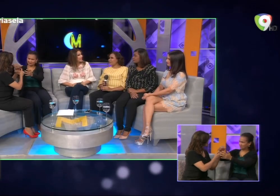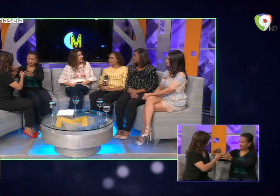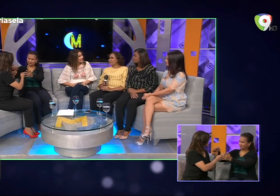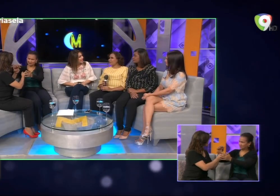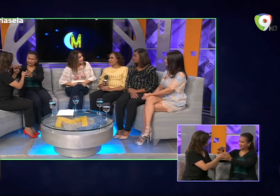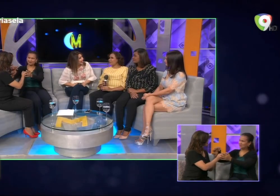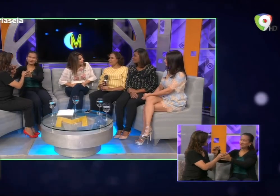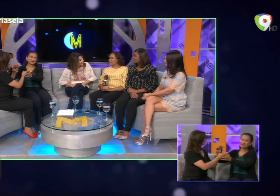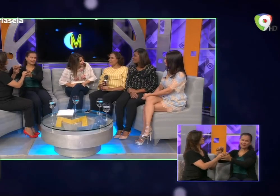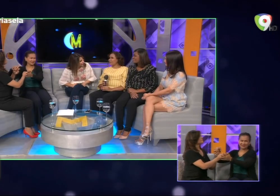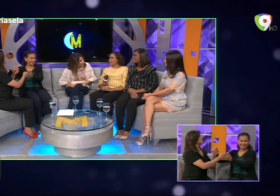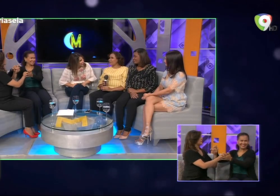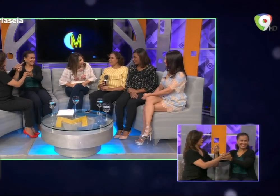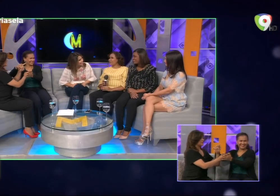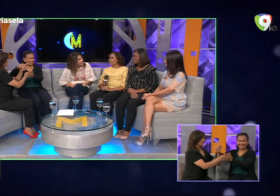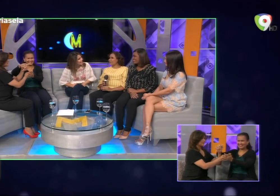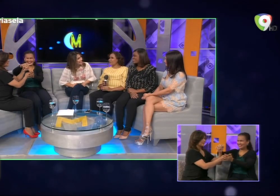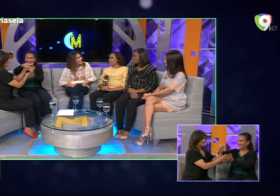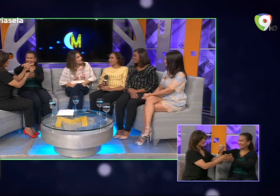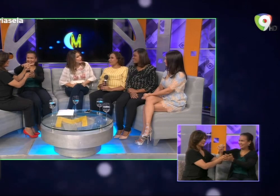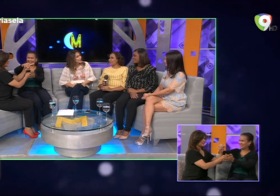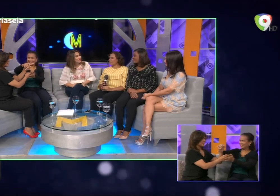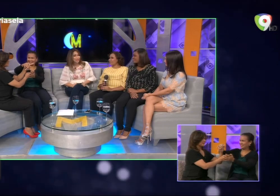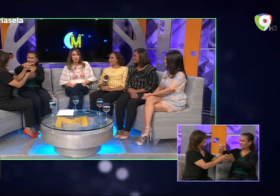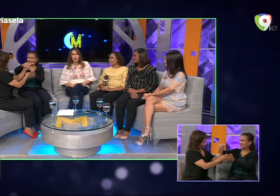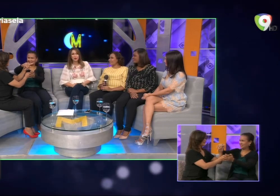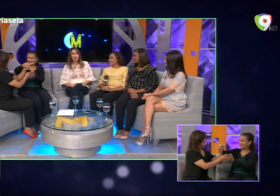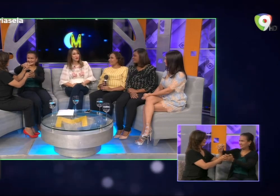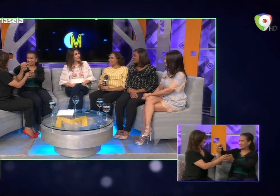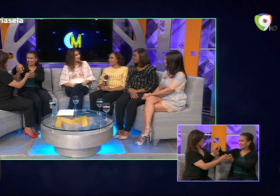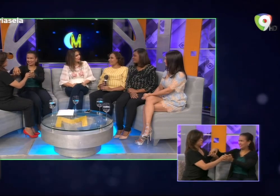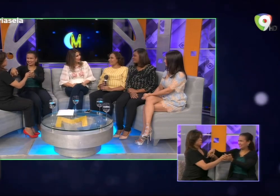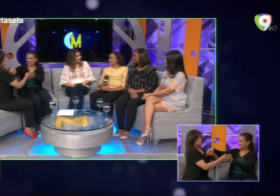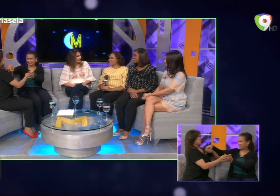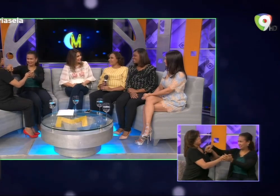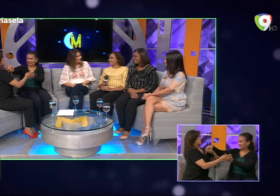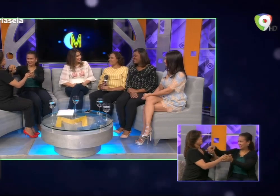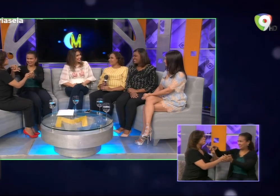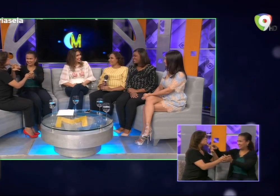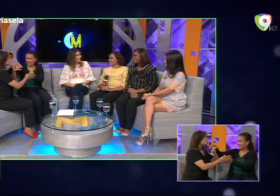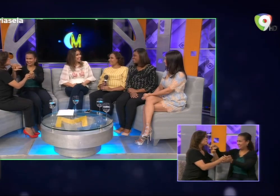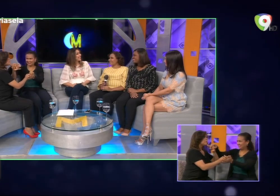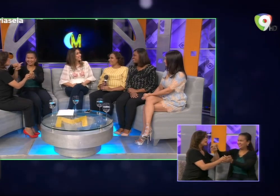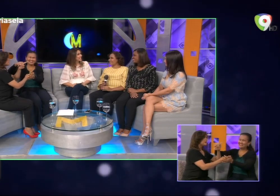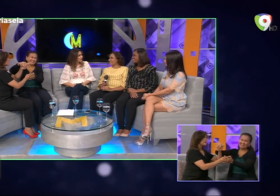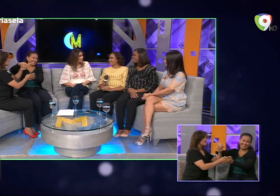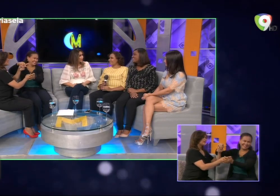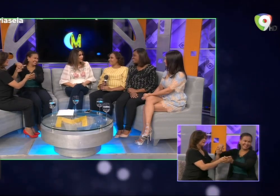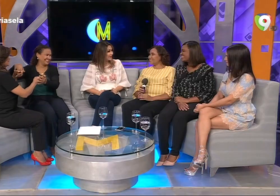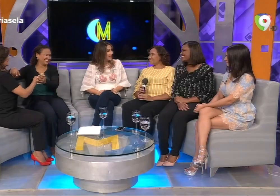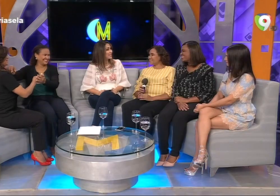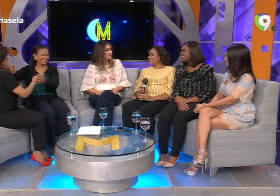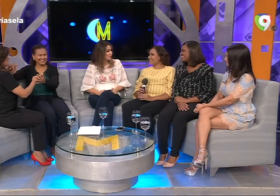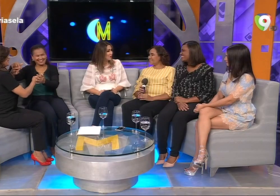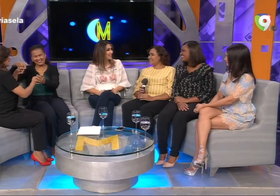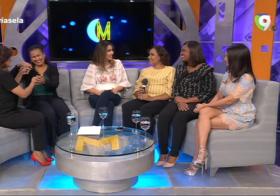a ti que se ve que eres estás muy orgullosa de tu madre y ella de ti porque vas a ser muy buena